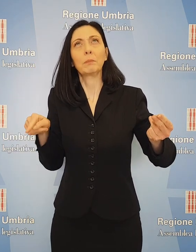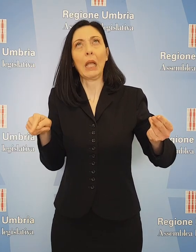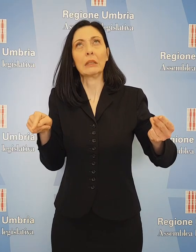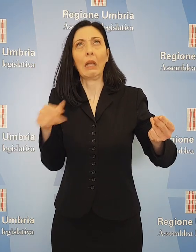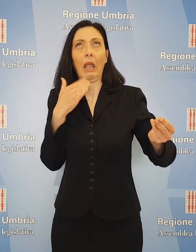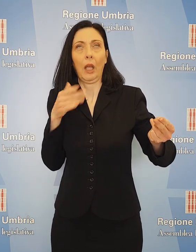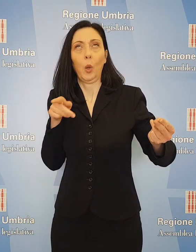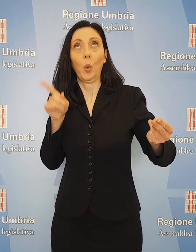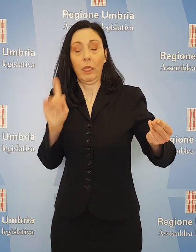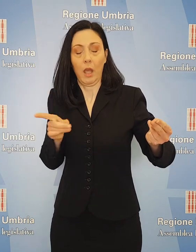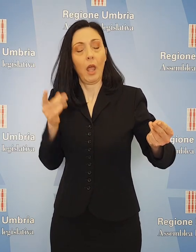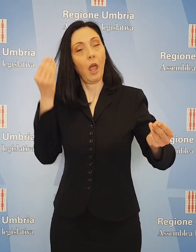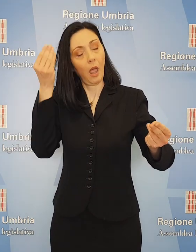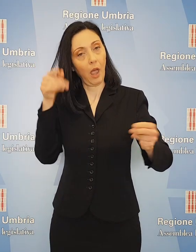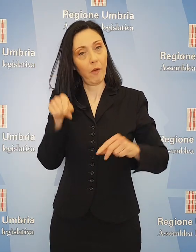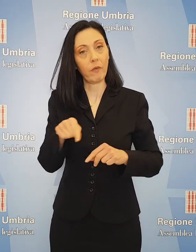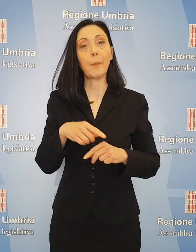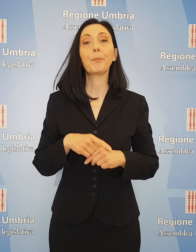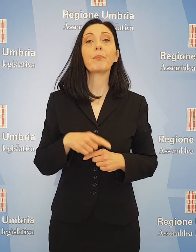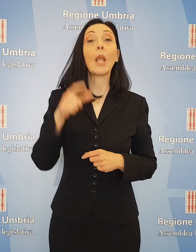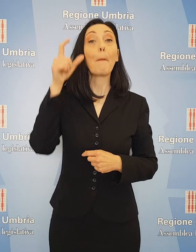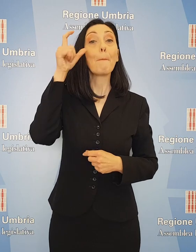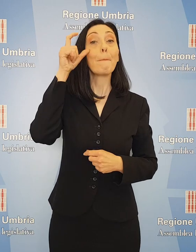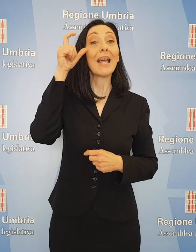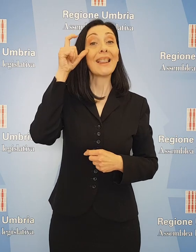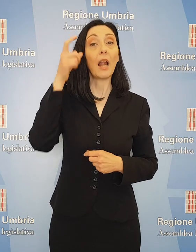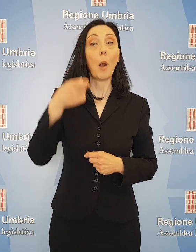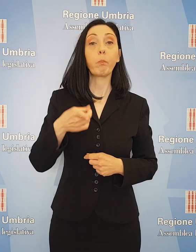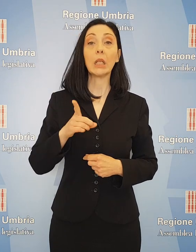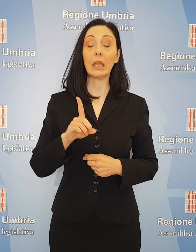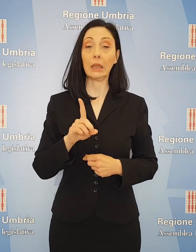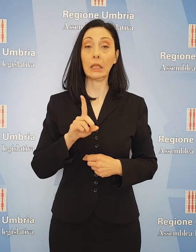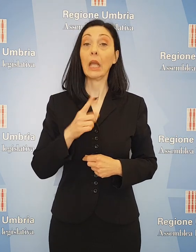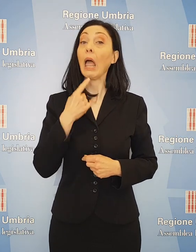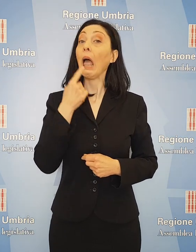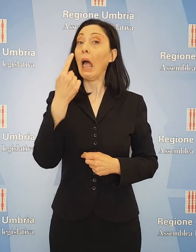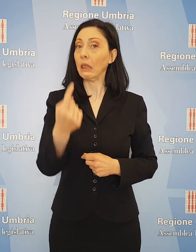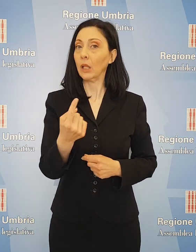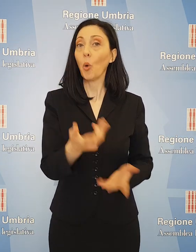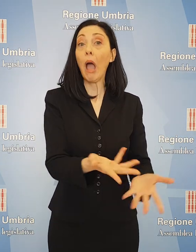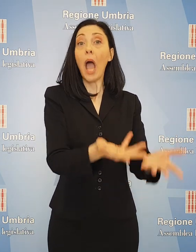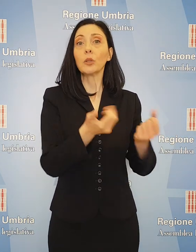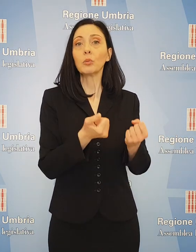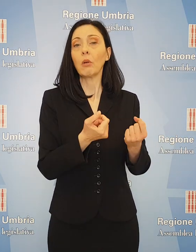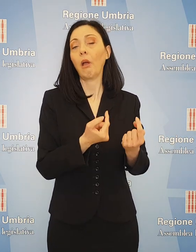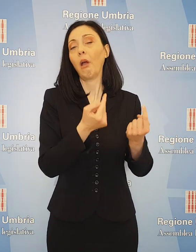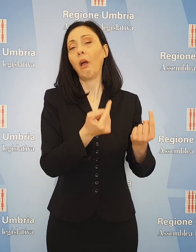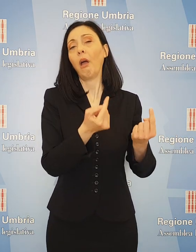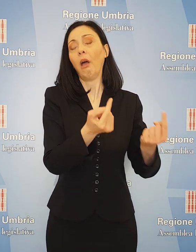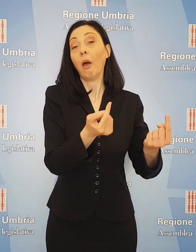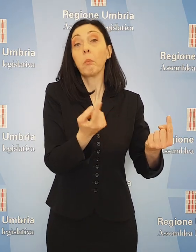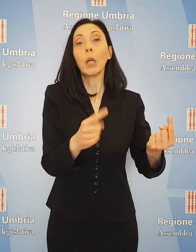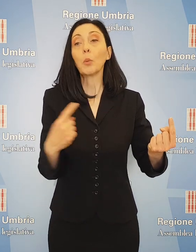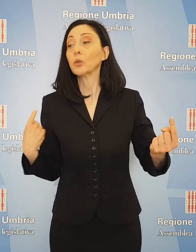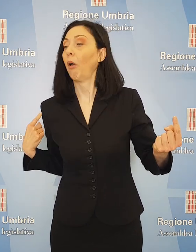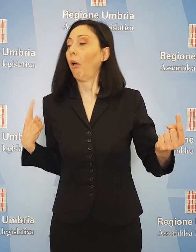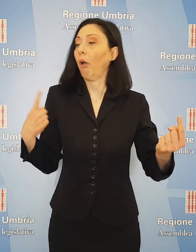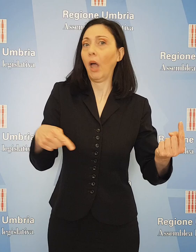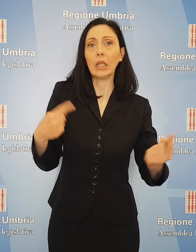passive. Michele Bettarelli del Partito Democratico ha detto di aver atteso troppo tempo per le assunzioni. Ed oggi